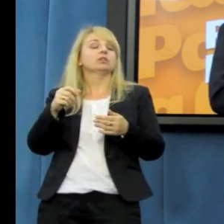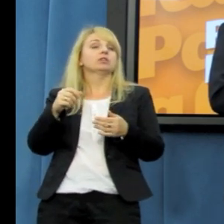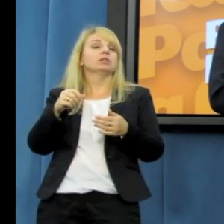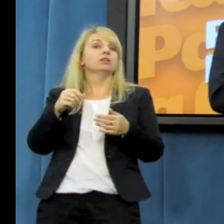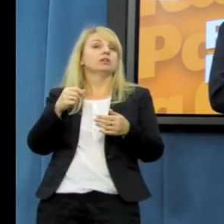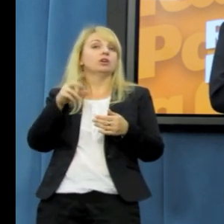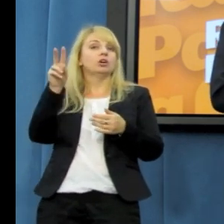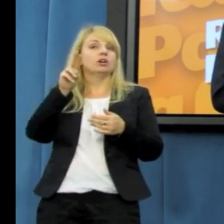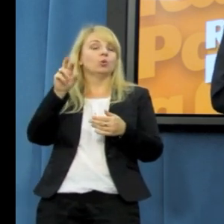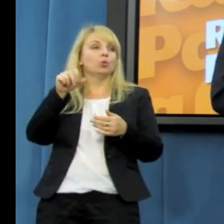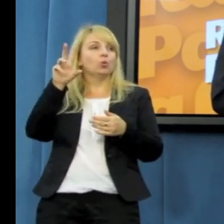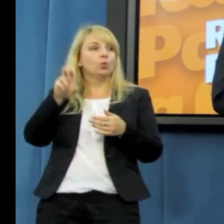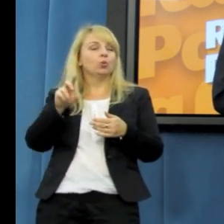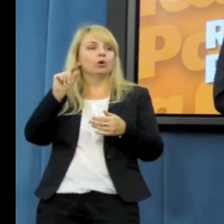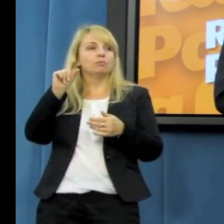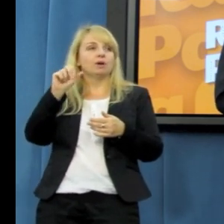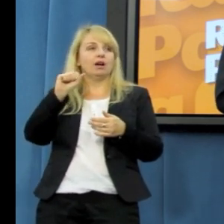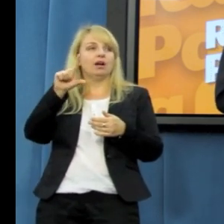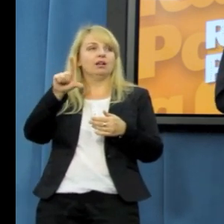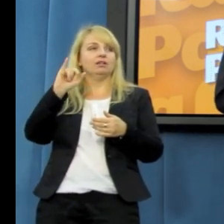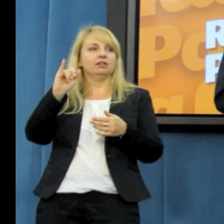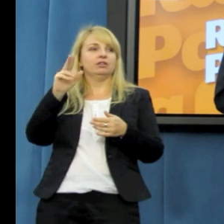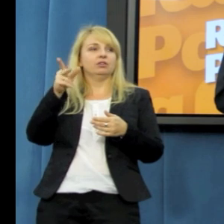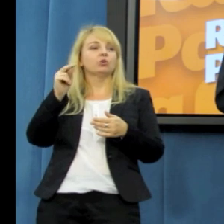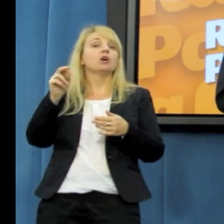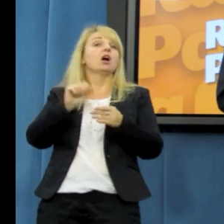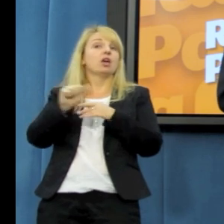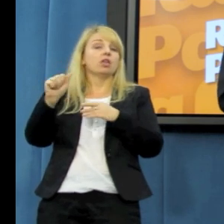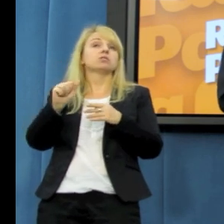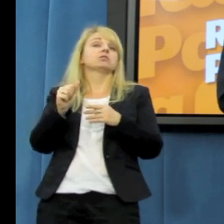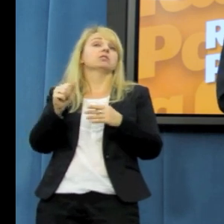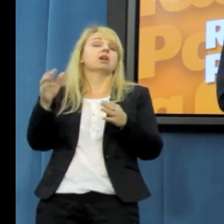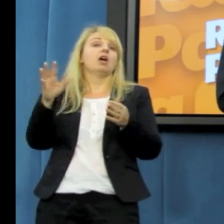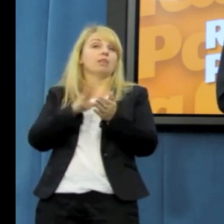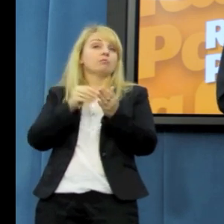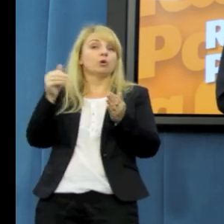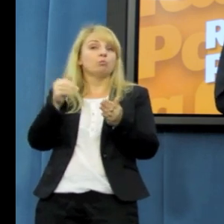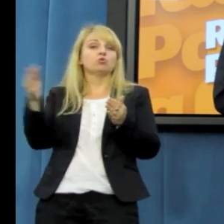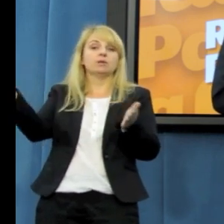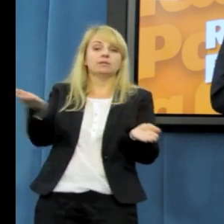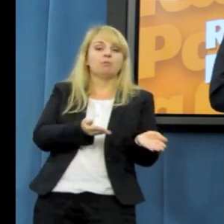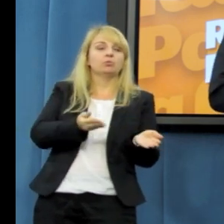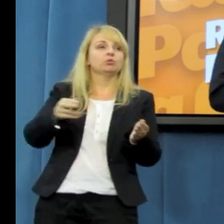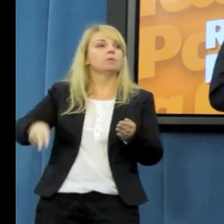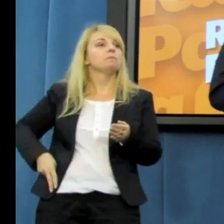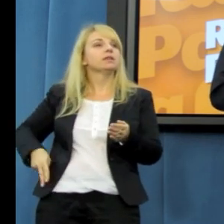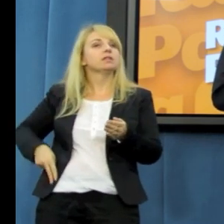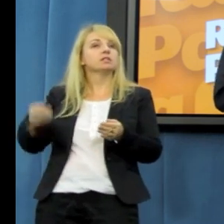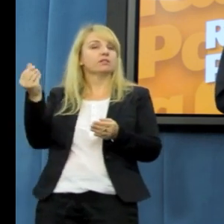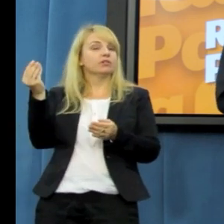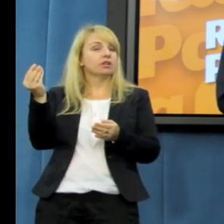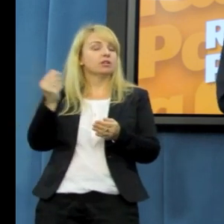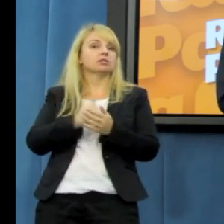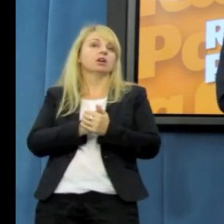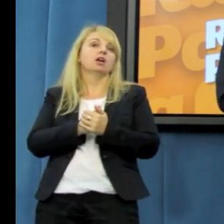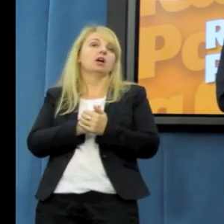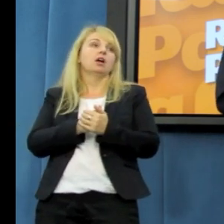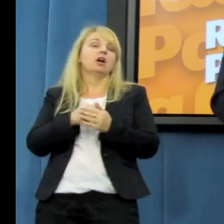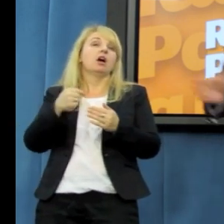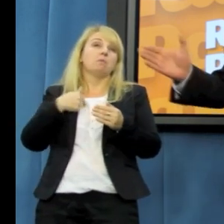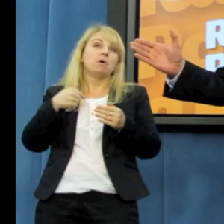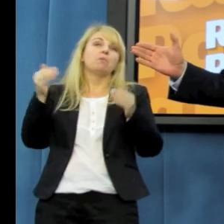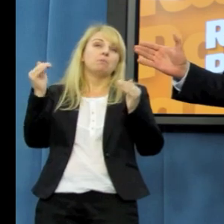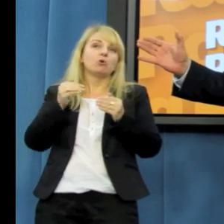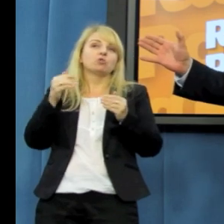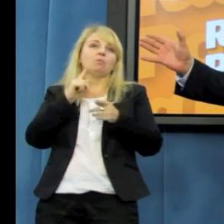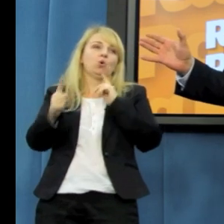udziału jakichś dyskusji? Te debaty są bardzo ważne, bo to znaczy, że ludzie chcą rozmawiać, natomiast redaktor z tych debat nic nie wyniknie.